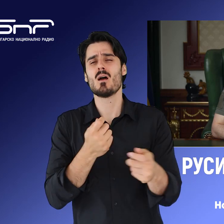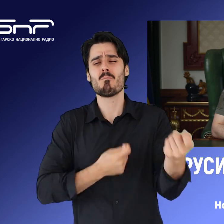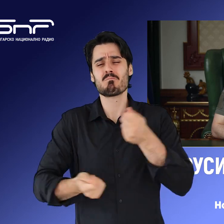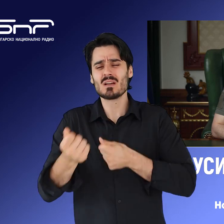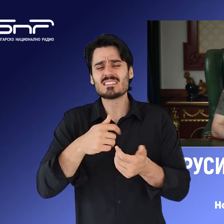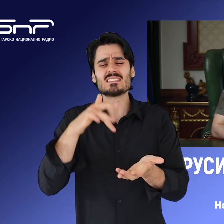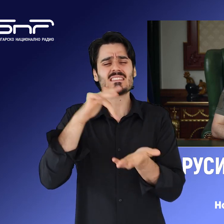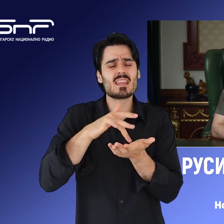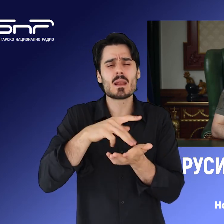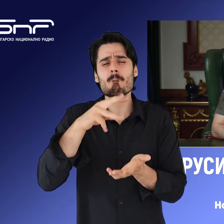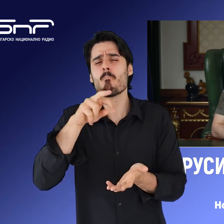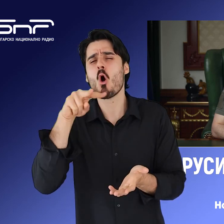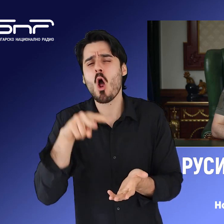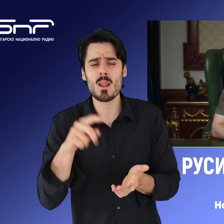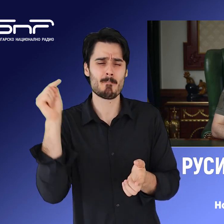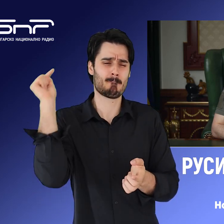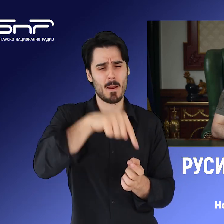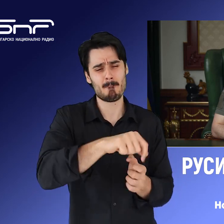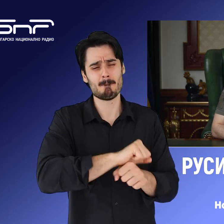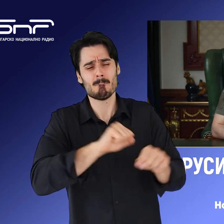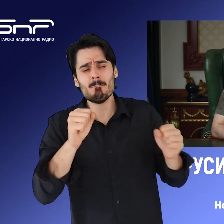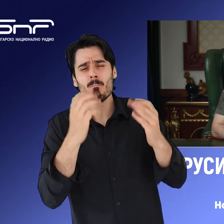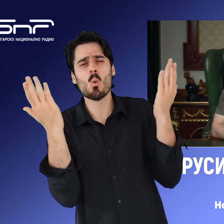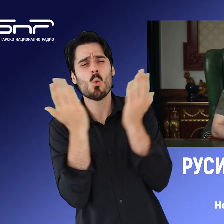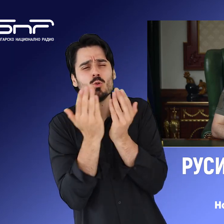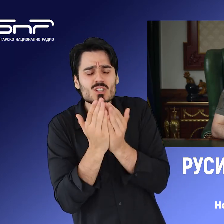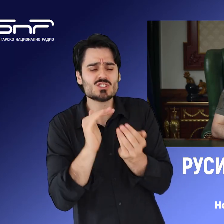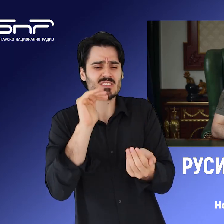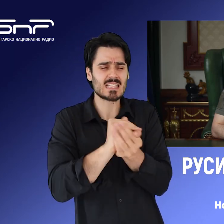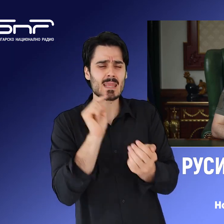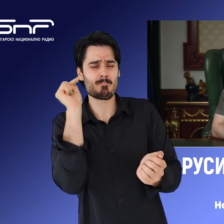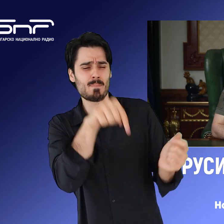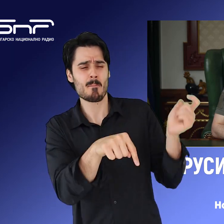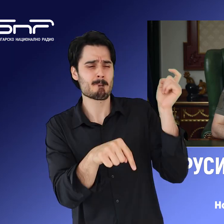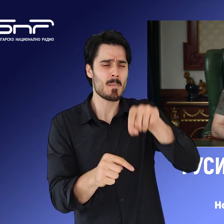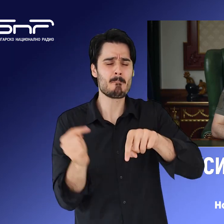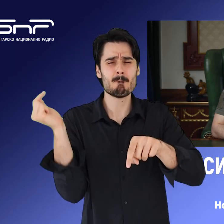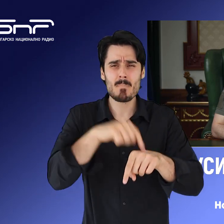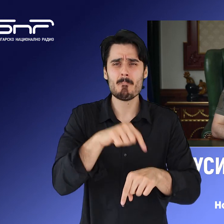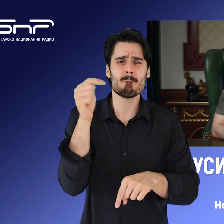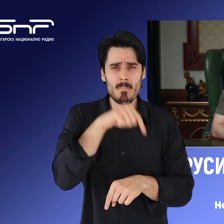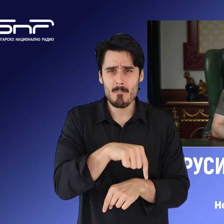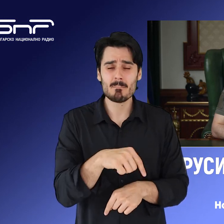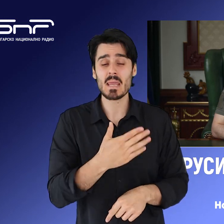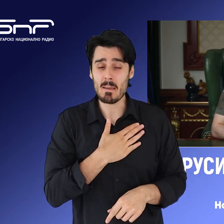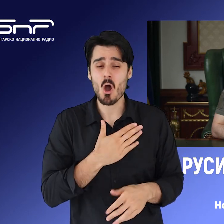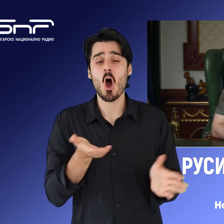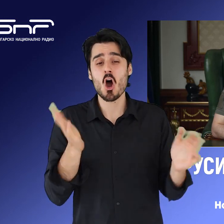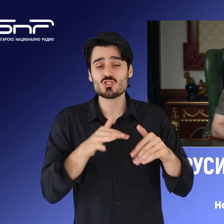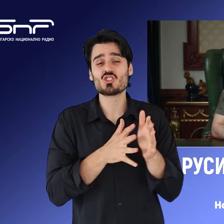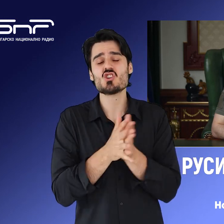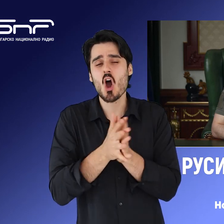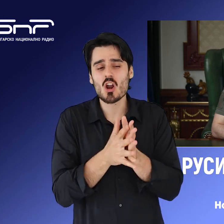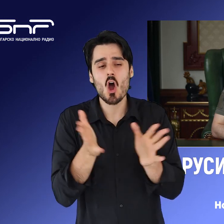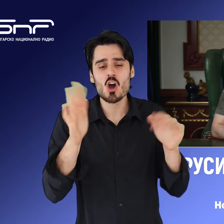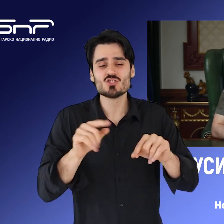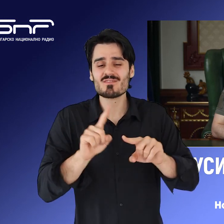бизнес-центъри и магазини. Южното командване на Украина предупреди, че може да има още хора блокирани под развалените. Още 3